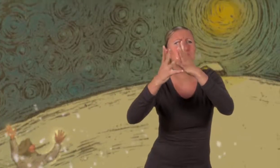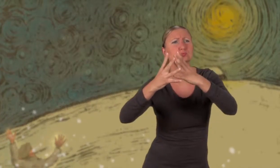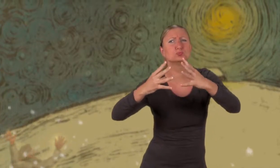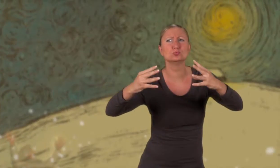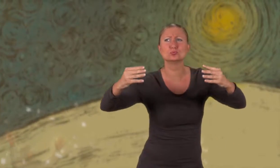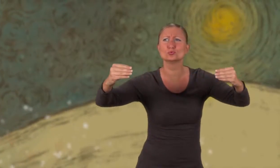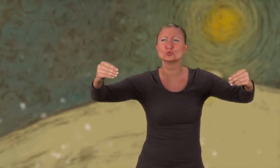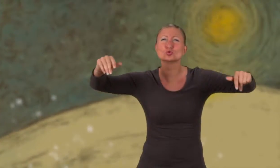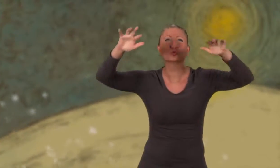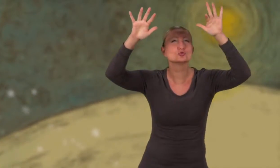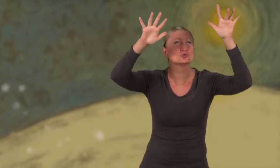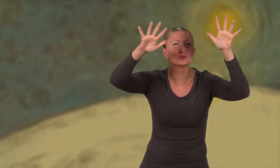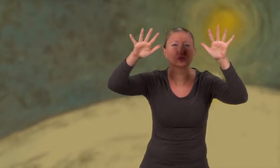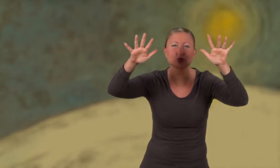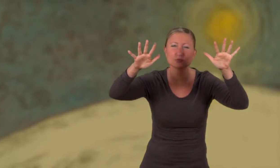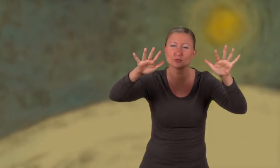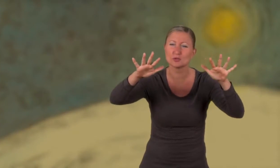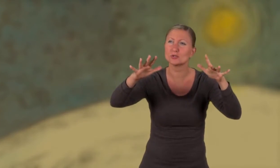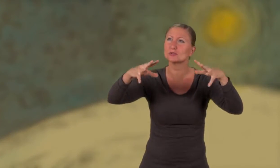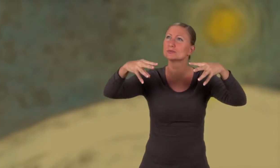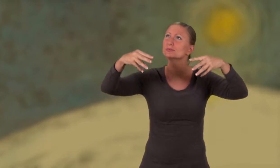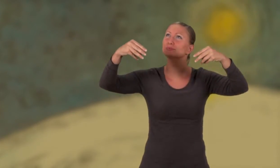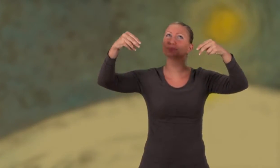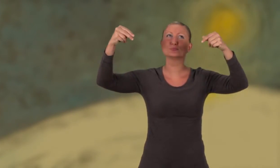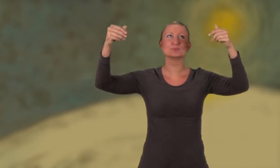Da legte sich der Sturm und es hörte auf zu schneien.